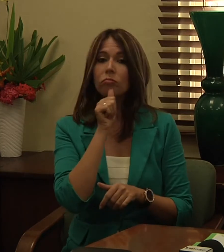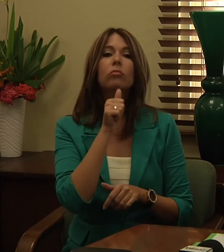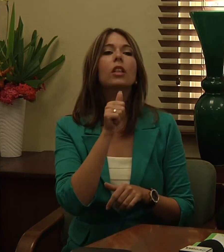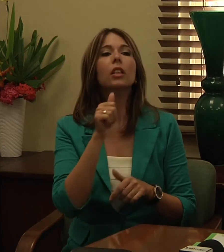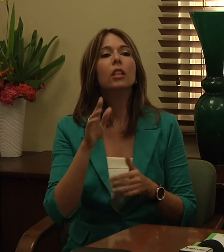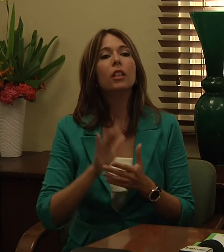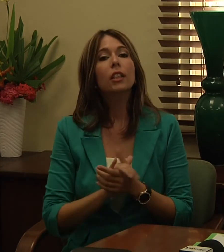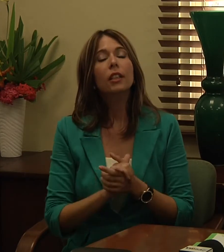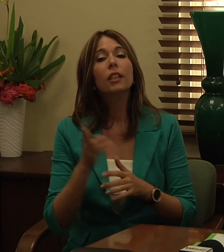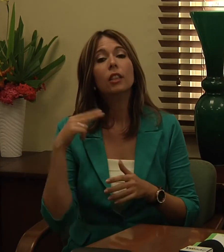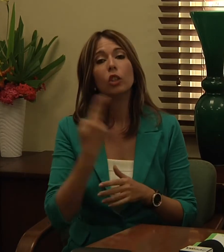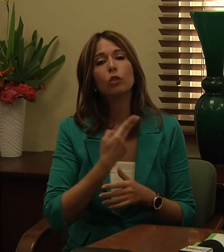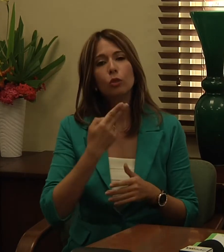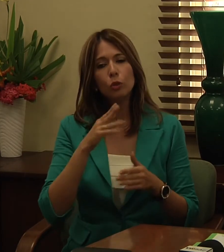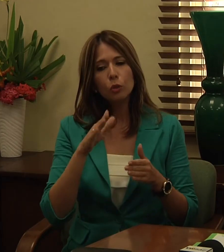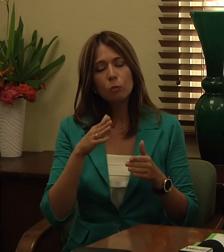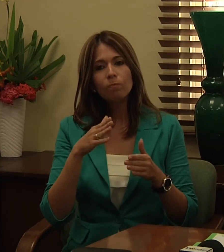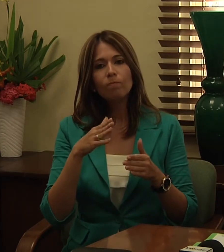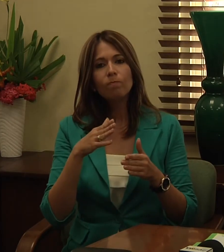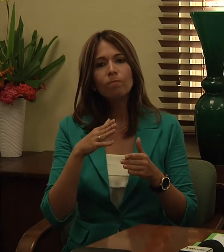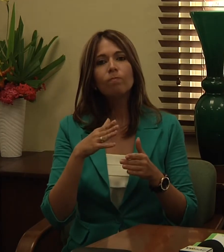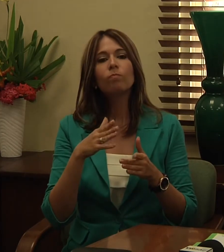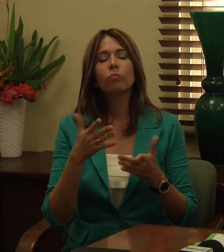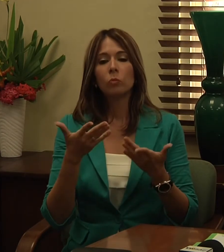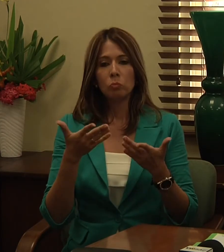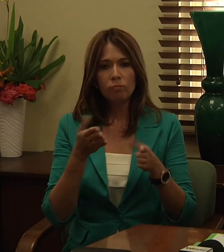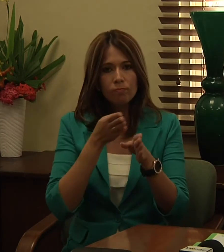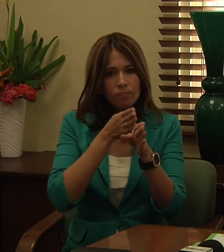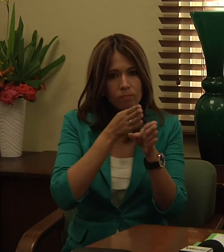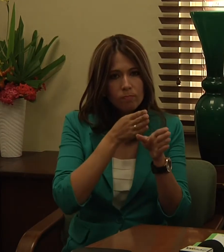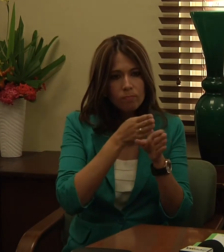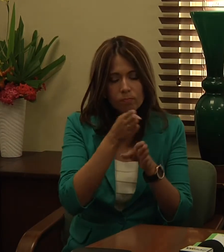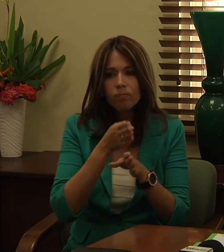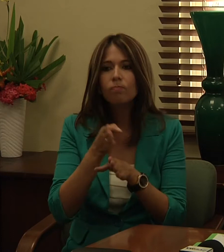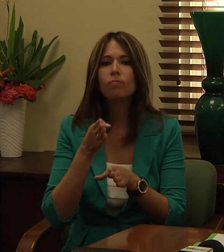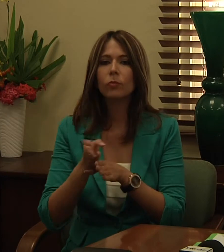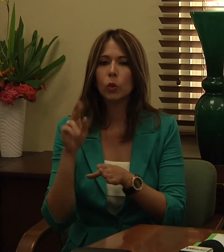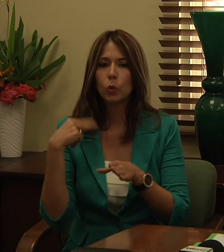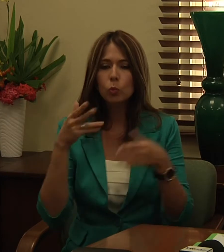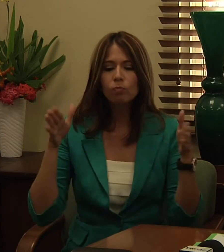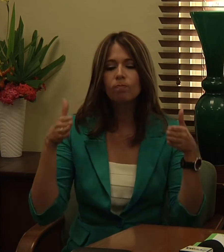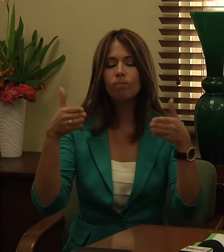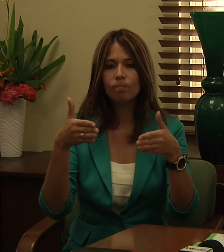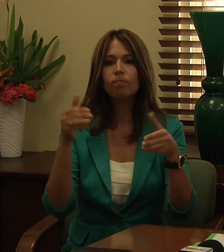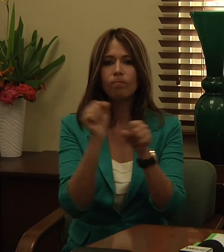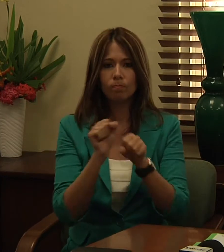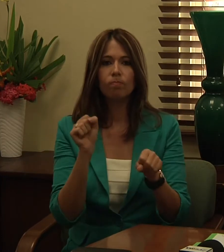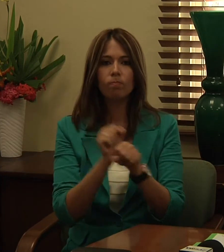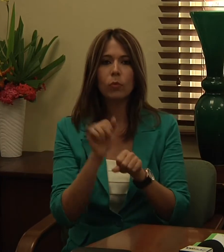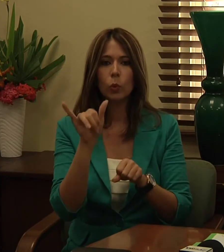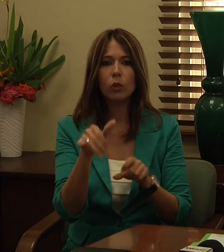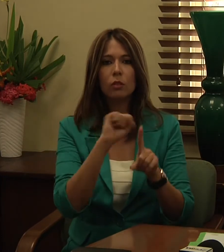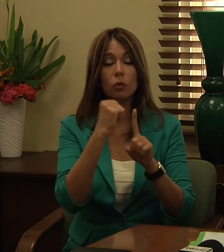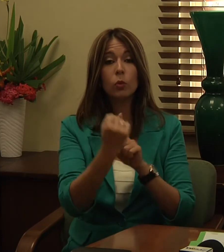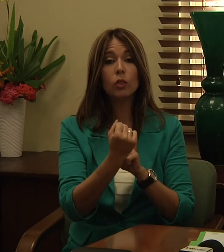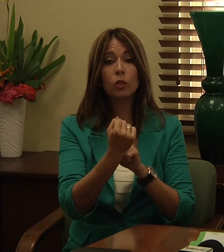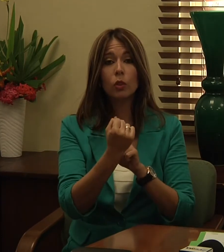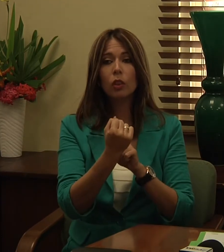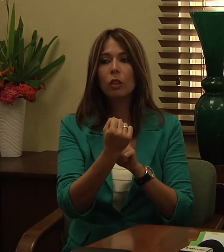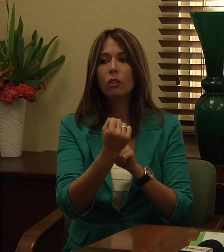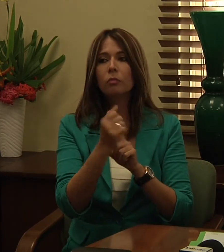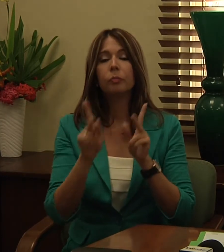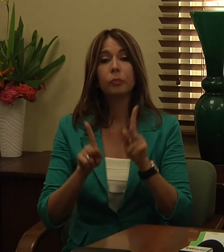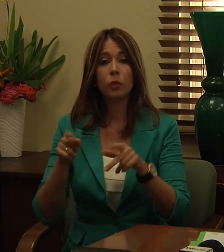que lo estamos haciendo y cumpliendo con el deber que nos confiere la administración universitaria. Para ese